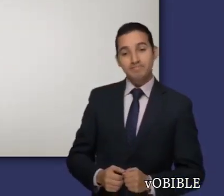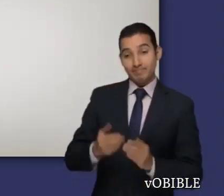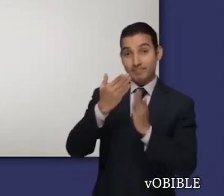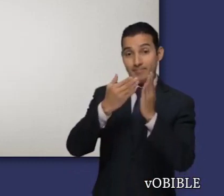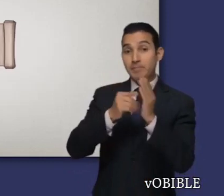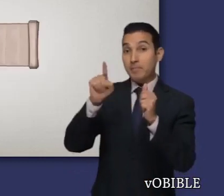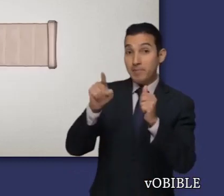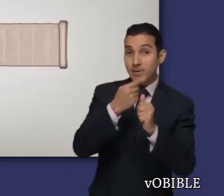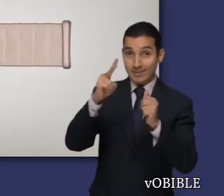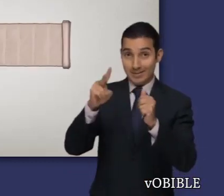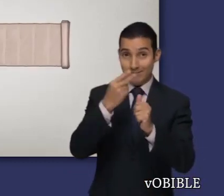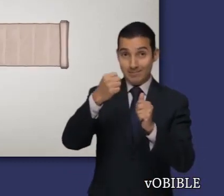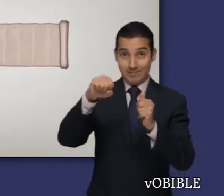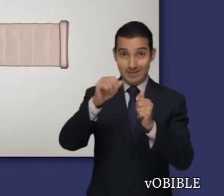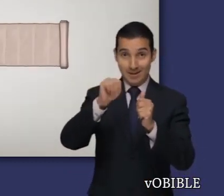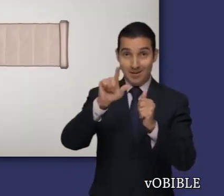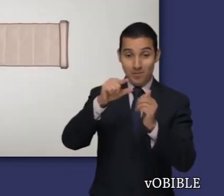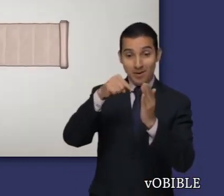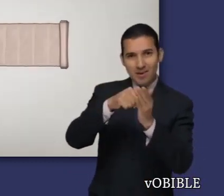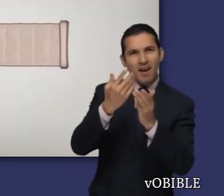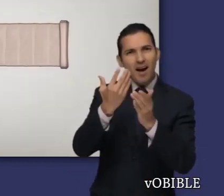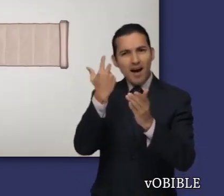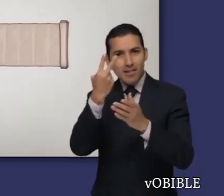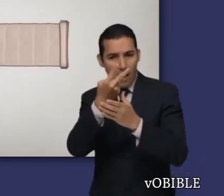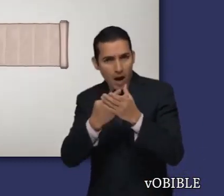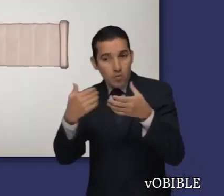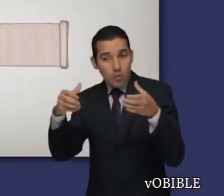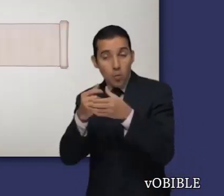Originalmente, los dos libros de Samuel eran un solo rollo.